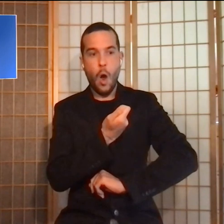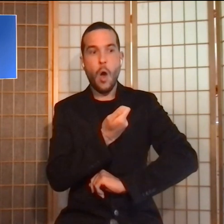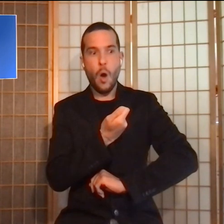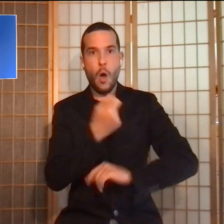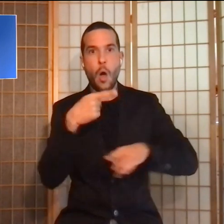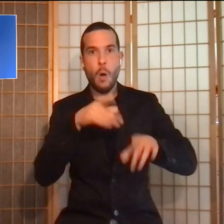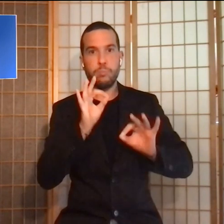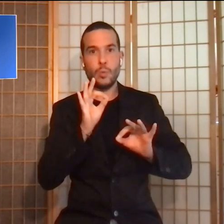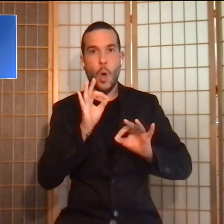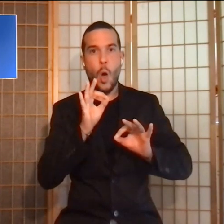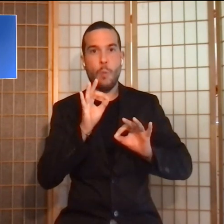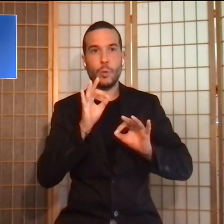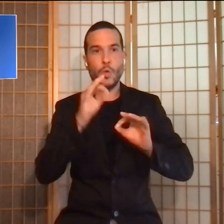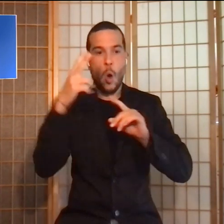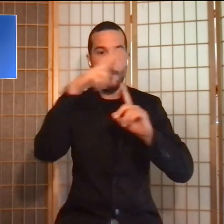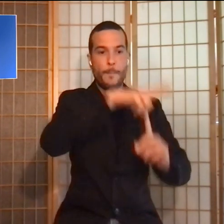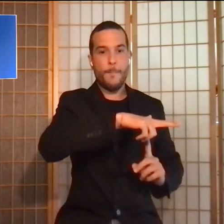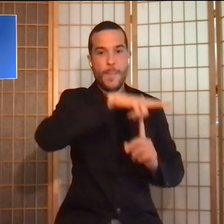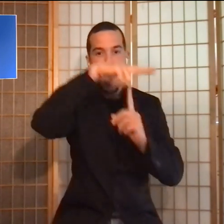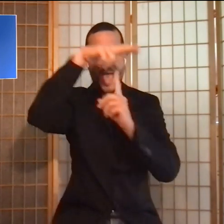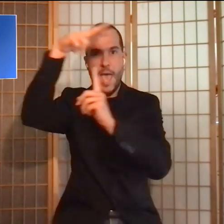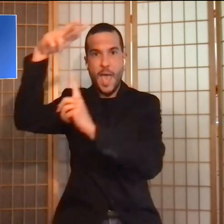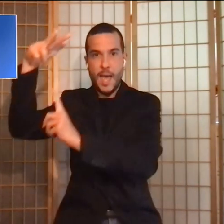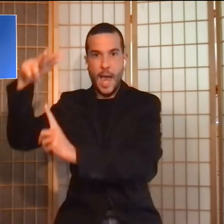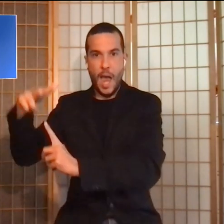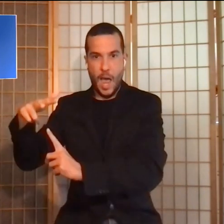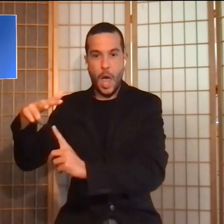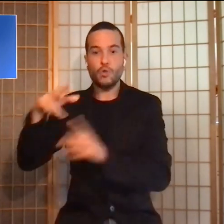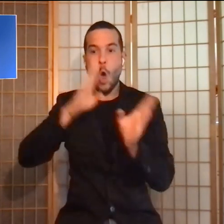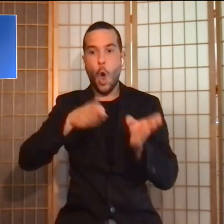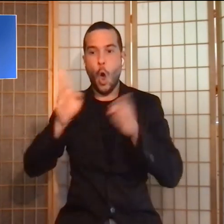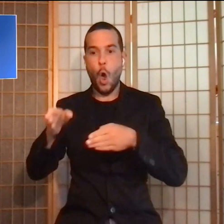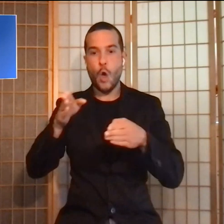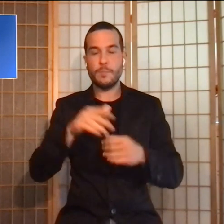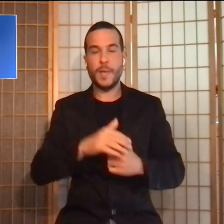'elicottero Pegaso per il successivo trasporto in ospedale.